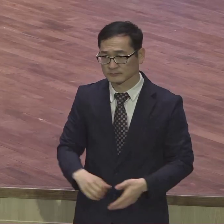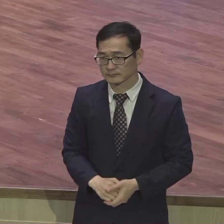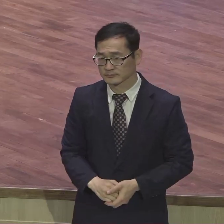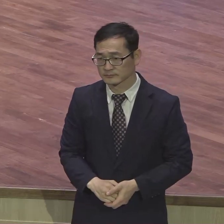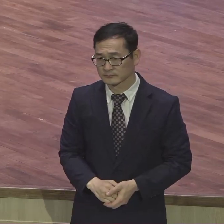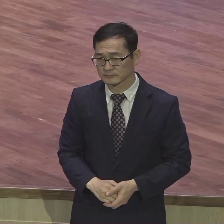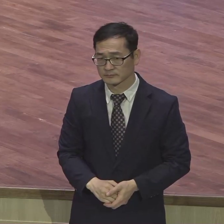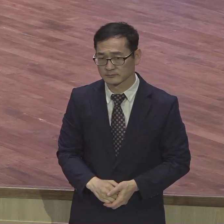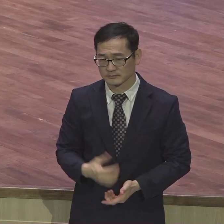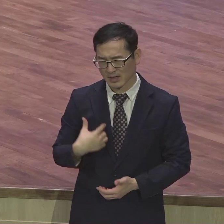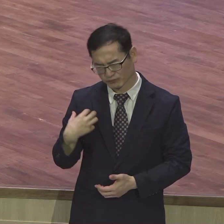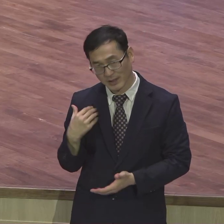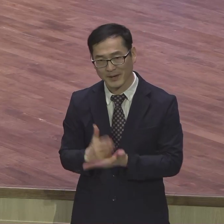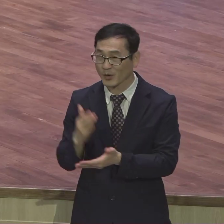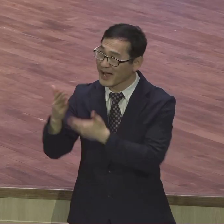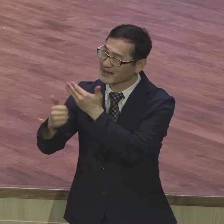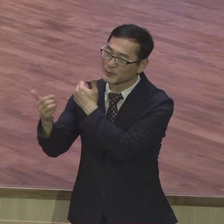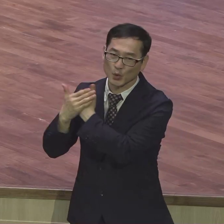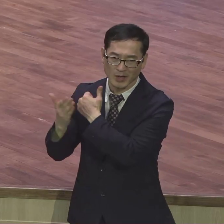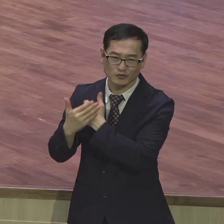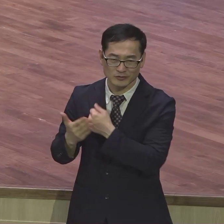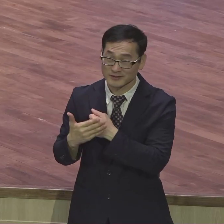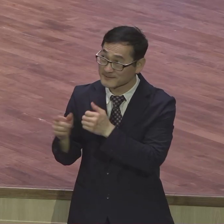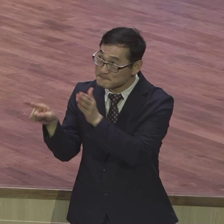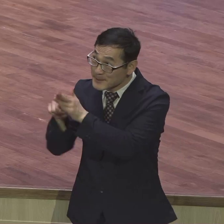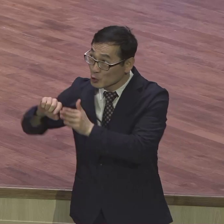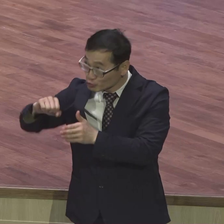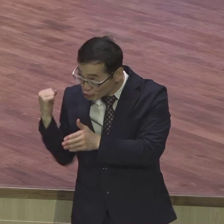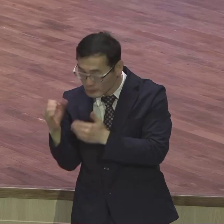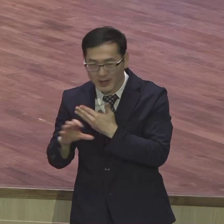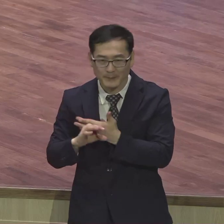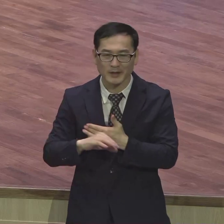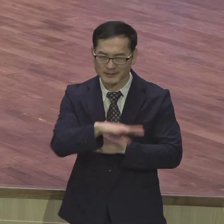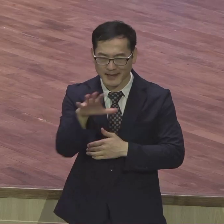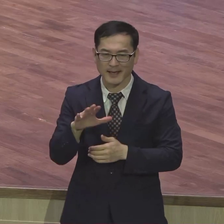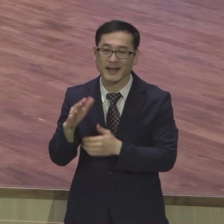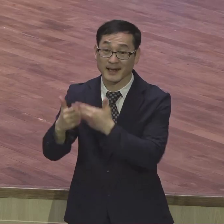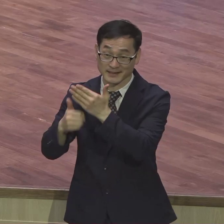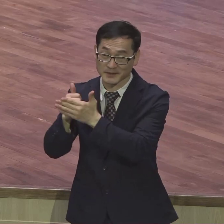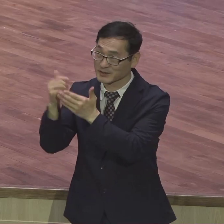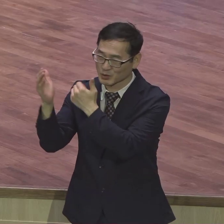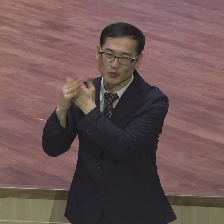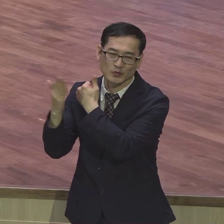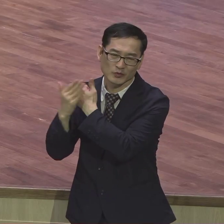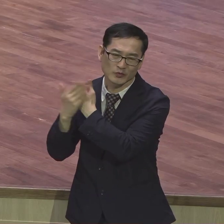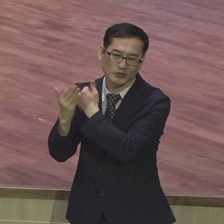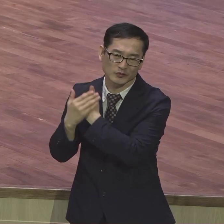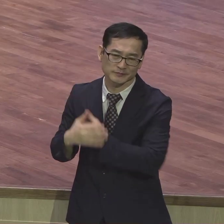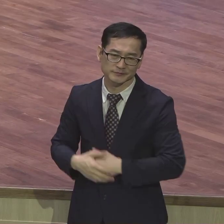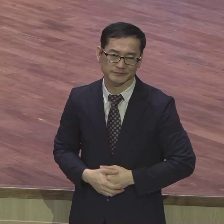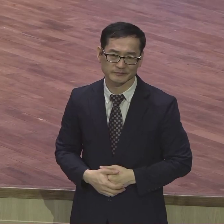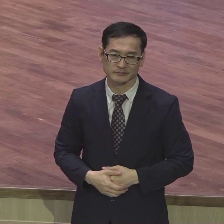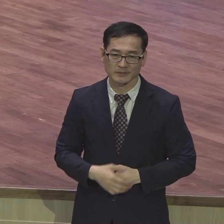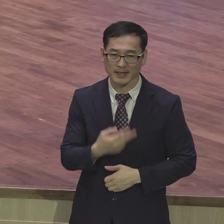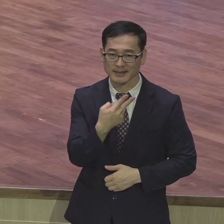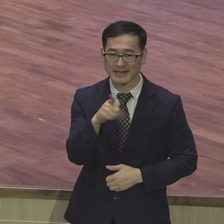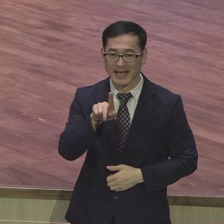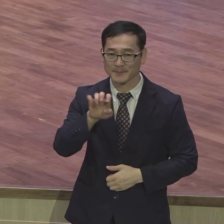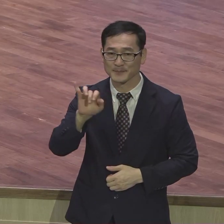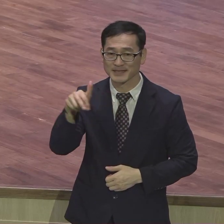우리는 하나만 있으면 돼요 믿음만 있으면 믿음 다민족 시대가 열려있다 다민족들이 그리스도의 절대 제자로서서